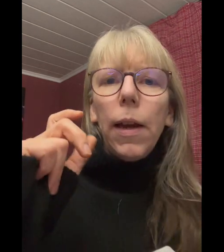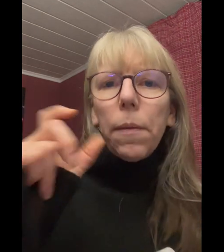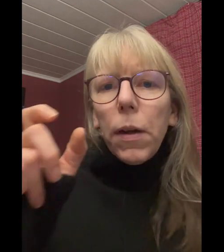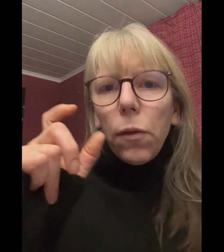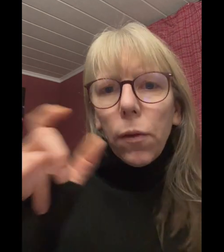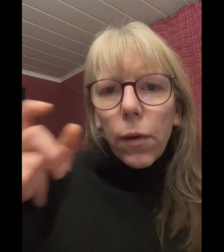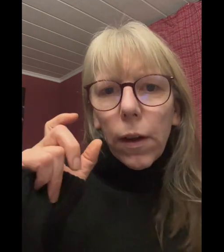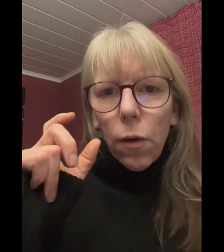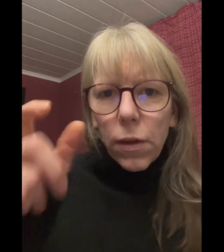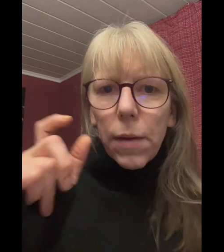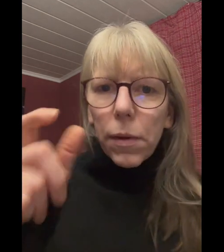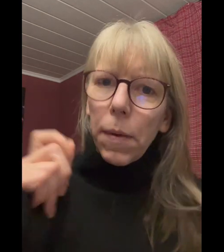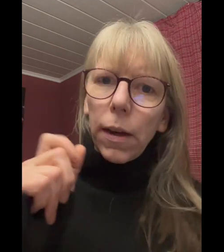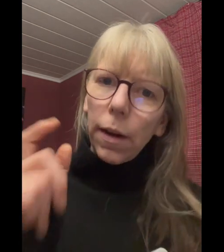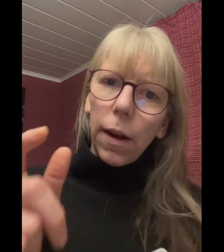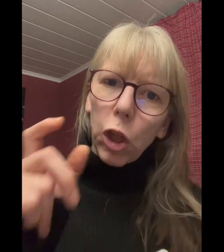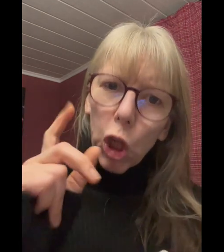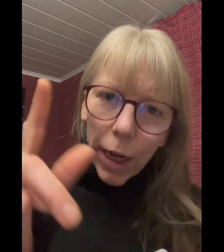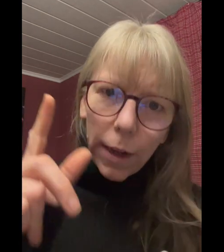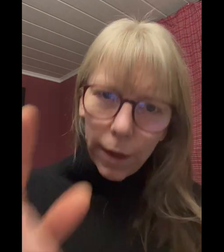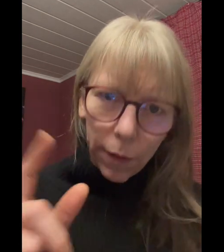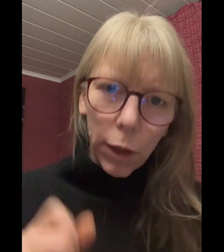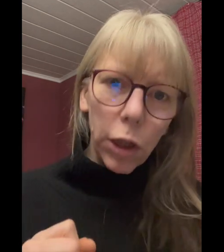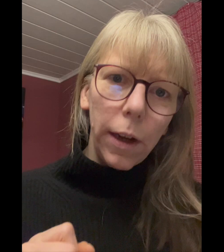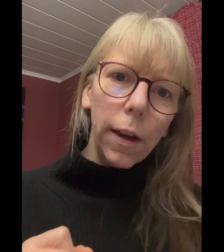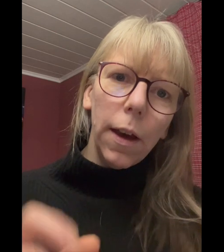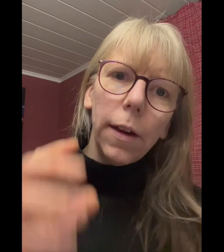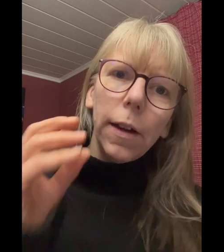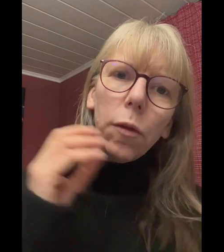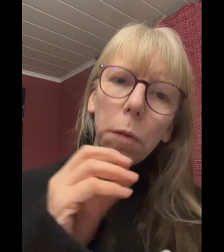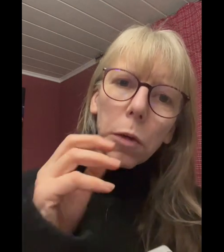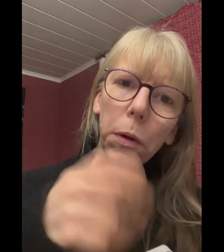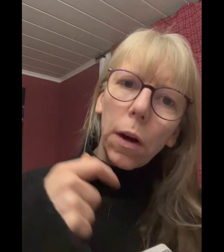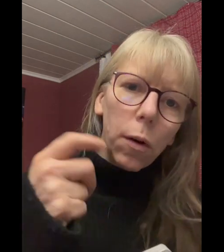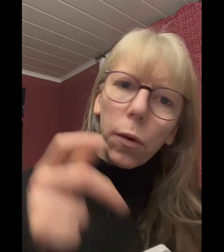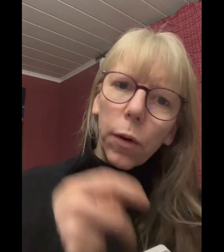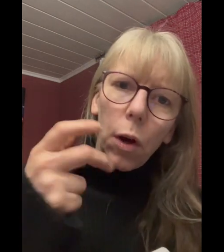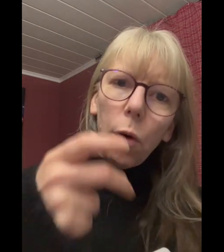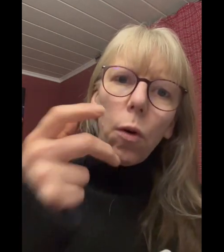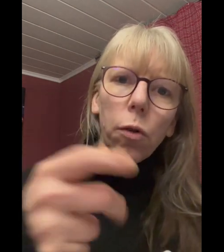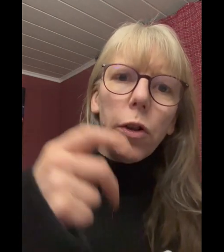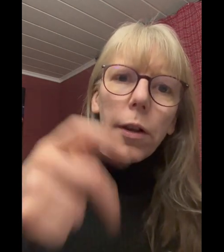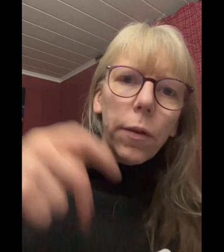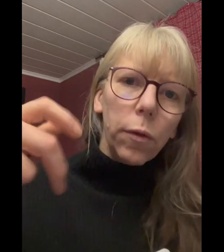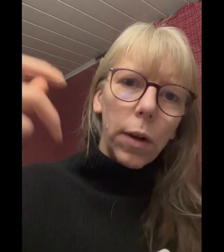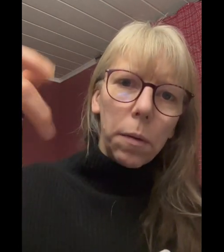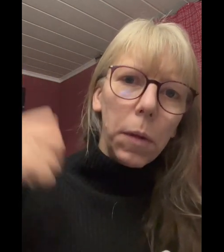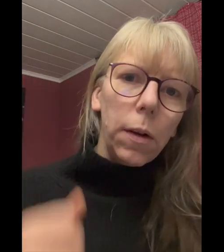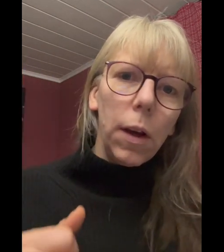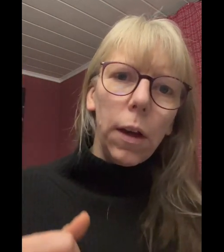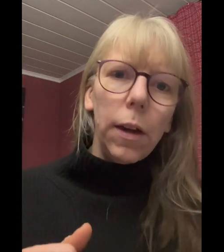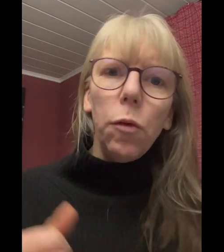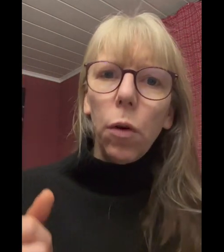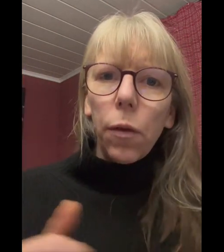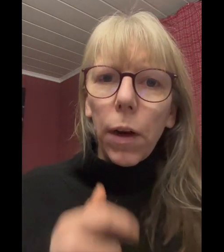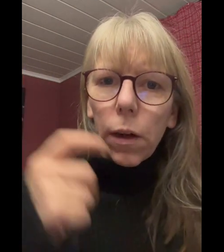hat man sozusagen auch einen selbstgemachten, schnellen Eiweißshake, der zum Beispiel aus Orangensaft und dann mit Naturquark,